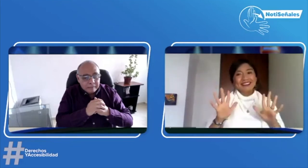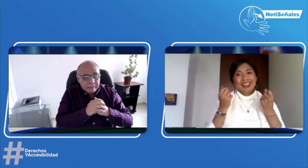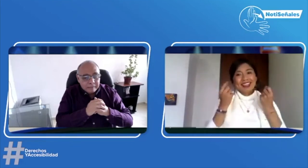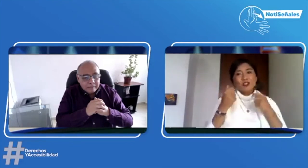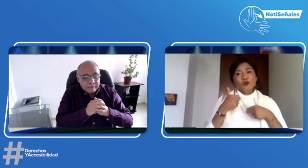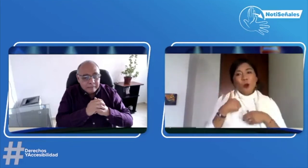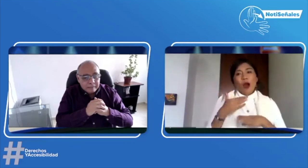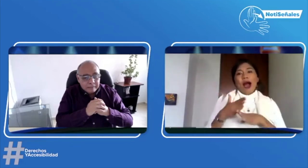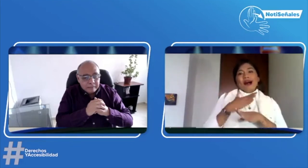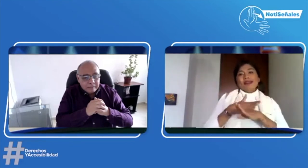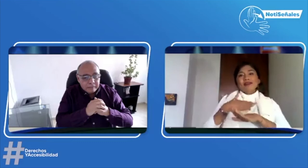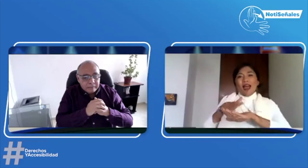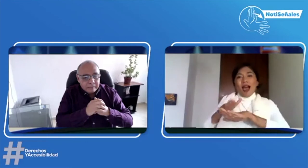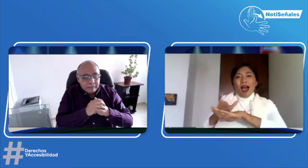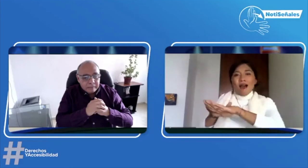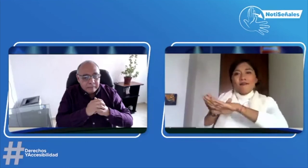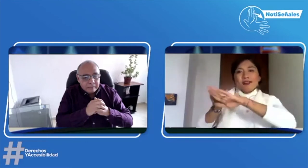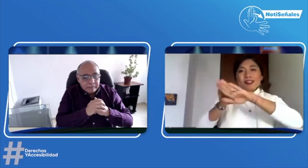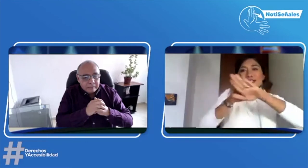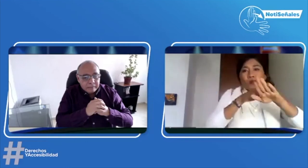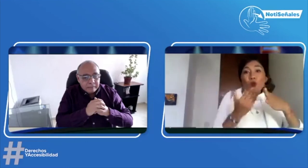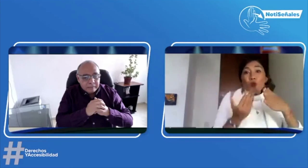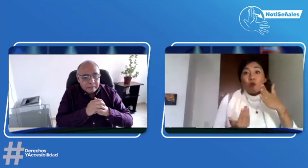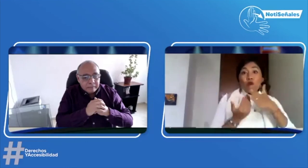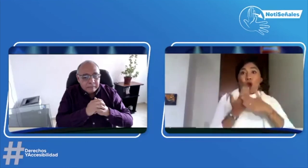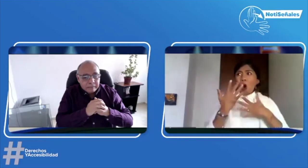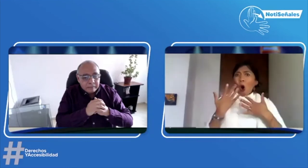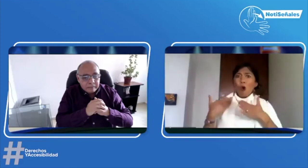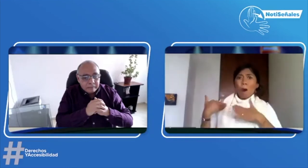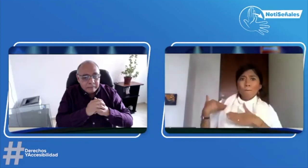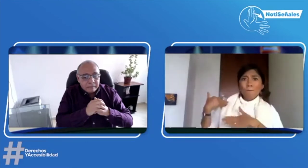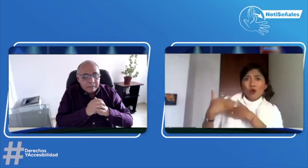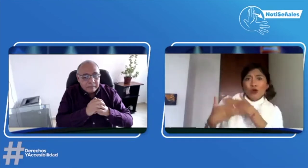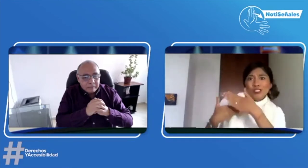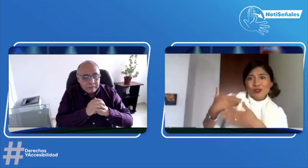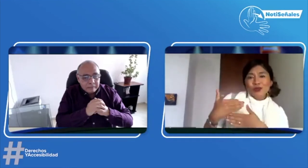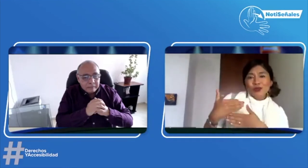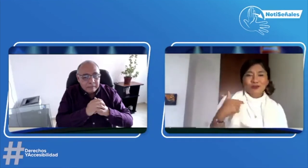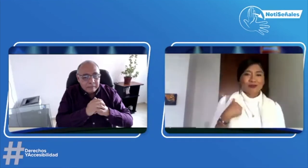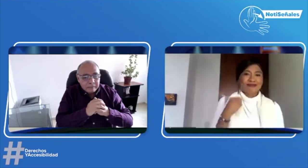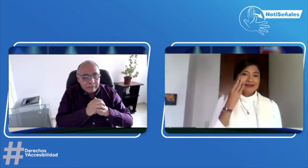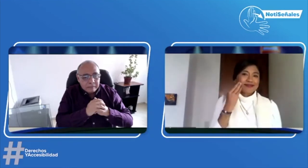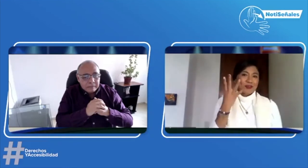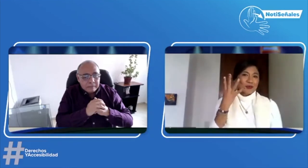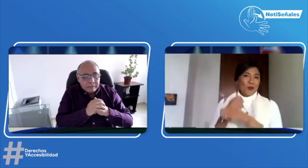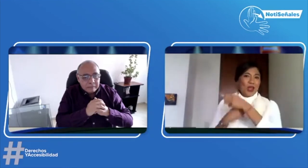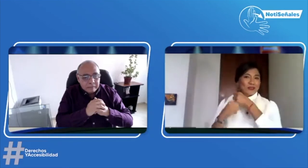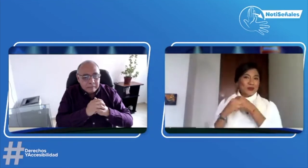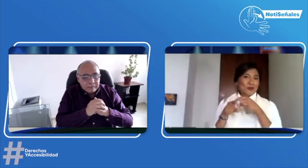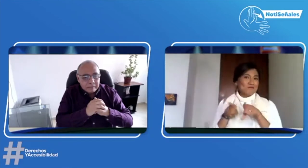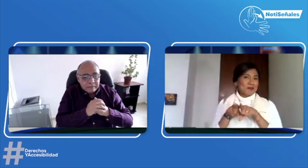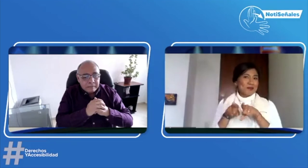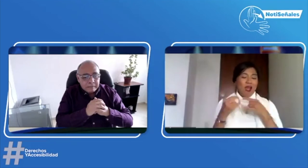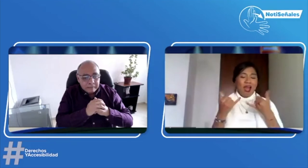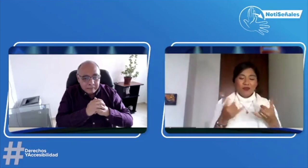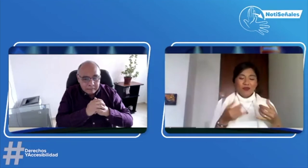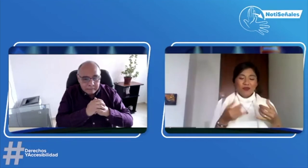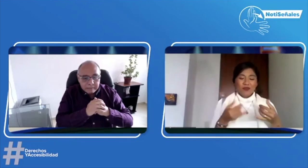Y pues ya no voy a llegar, pues, obviamente sin desconocer, más o menos, qué es que se va a hacer, el proceso, porque pues ya tengo una